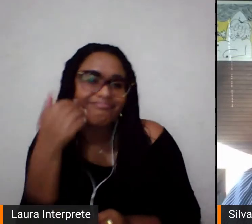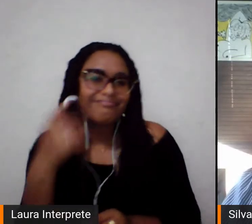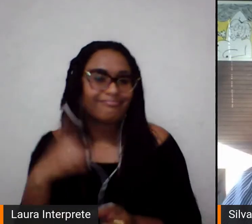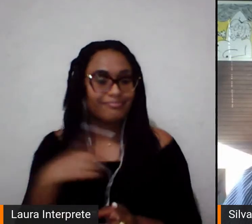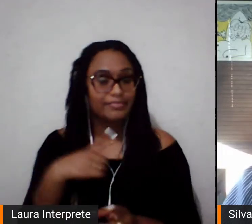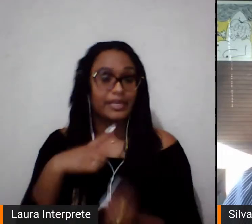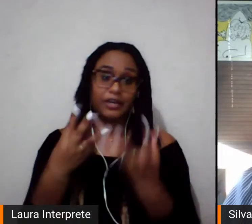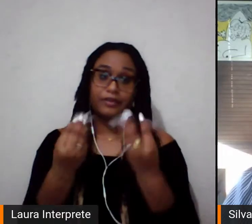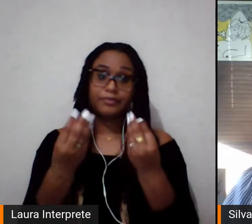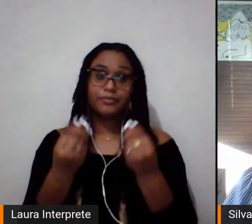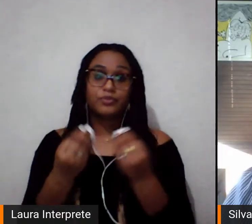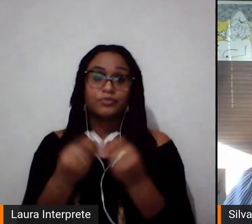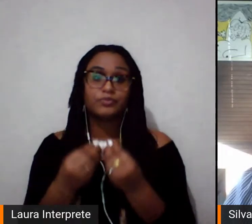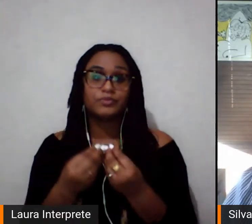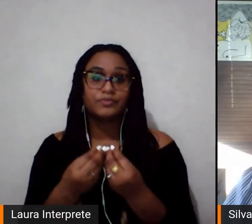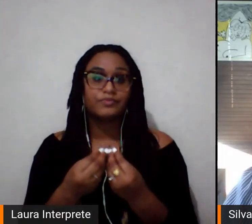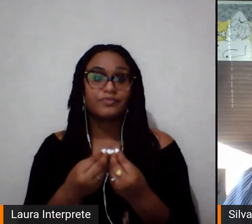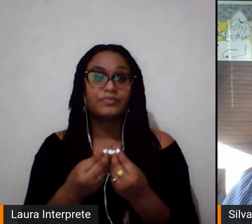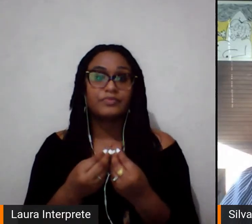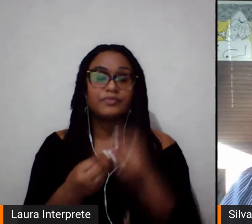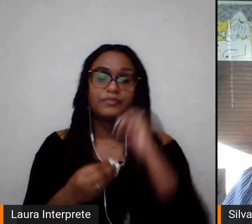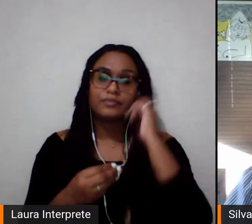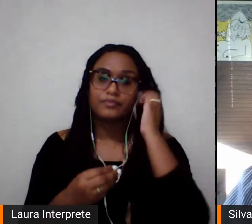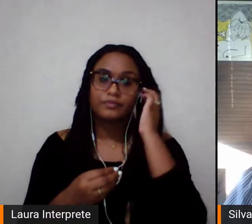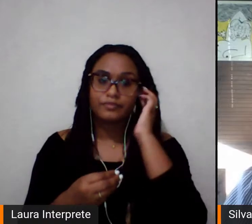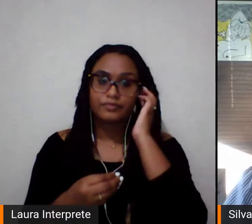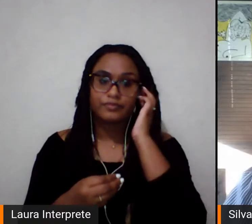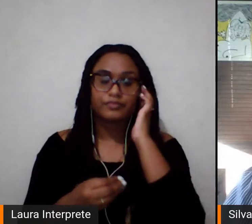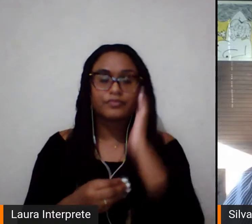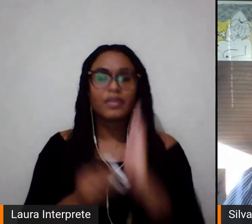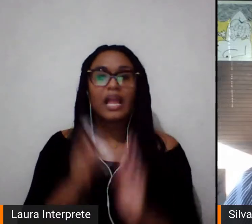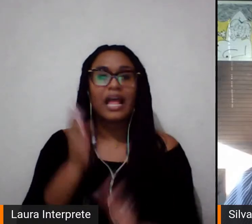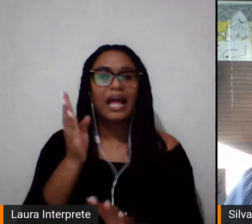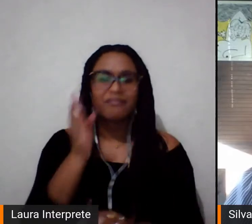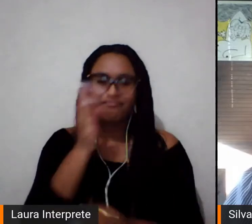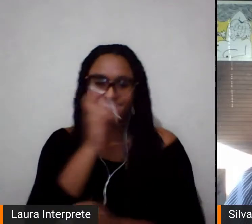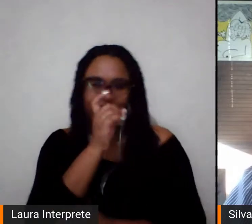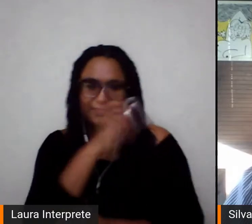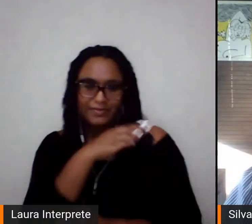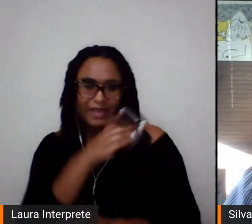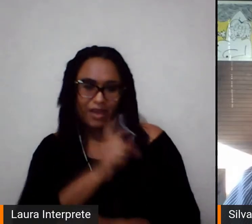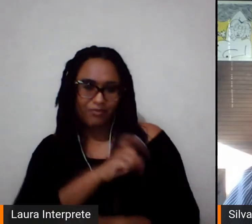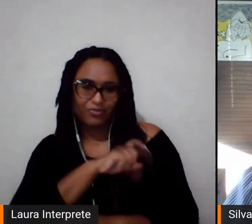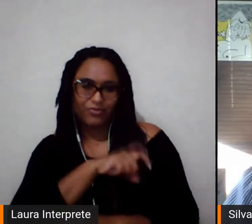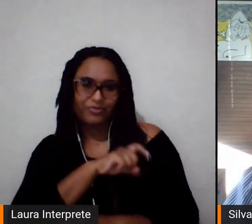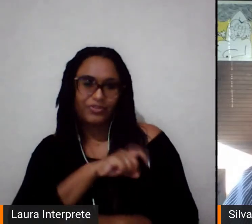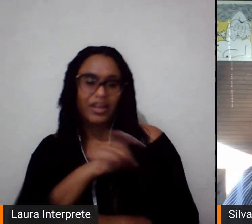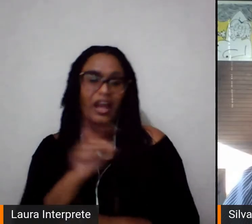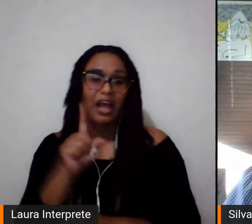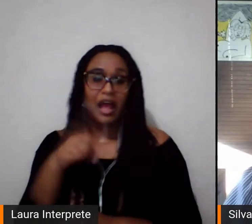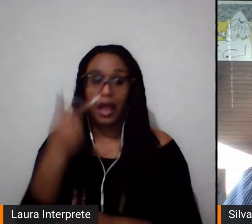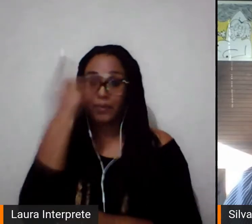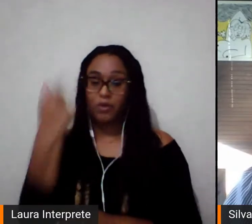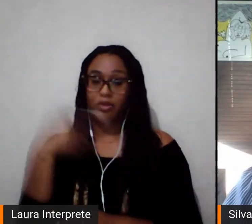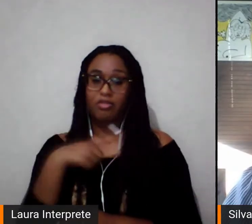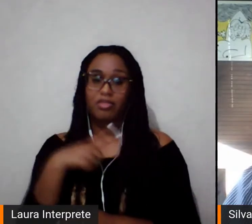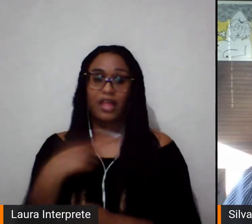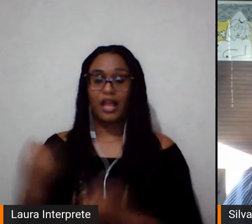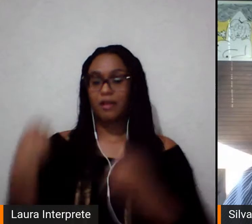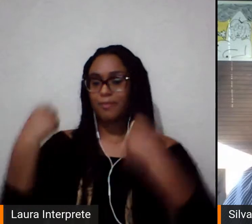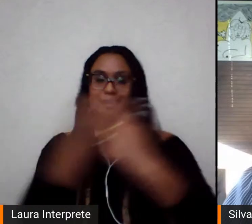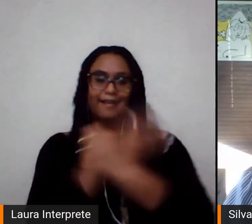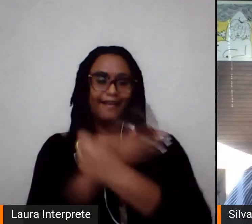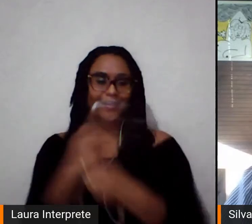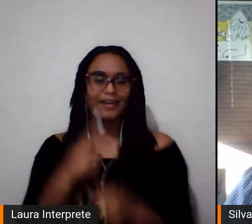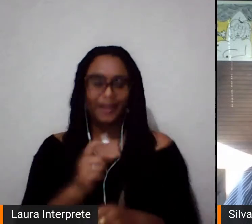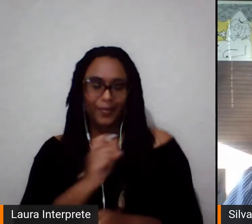violência é um ato de poder de alguém que tem poder e que subjuga outra pessoa. Em uma sociedade misógina como a nossa, a